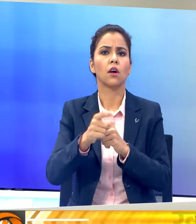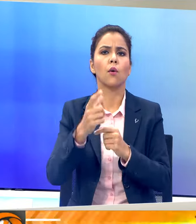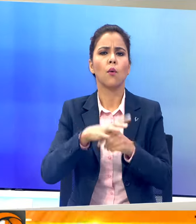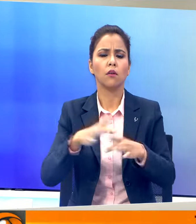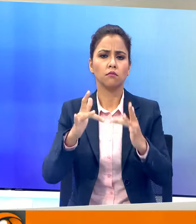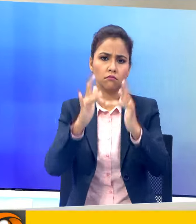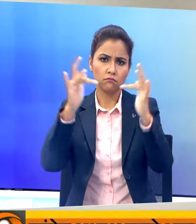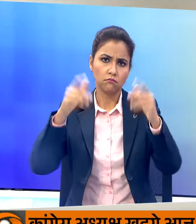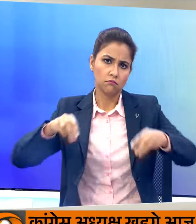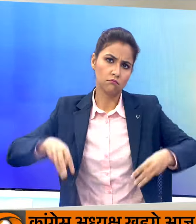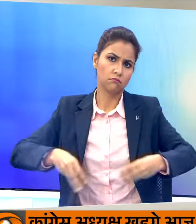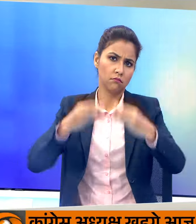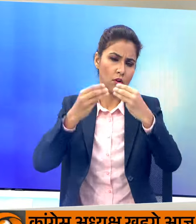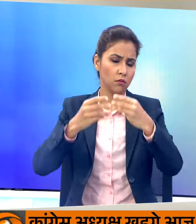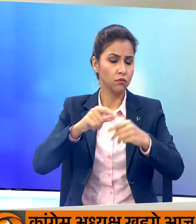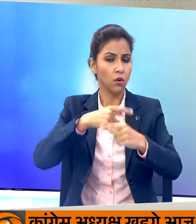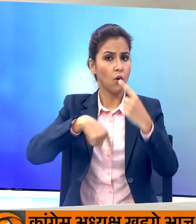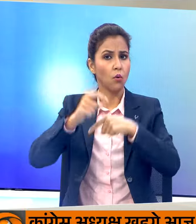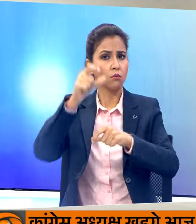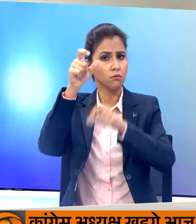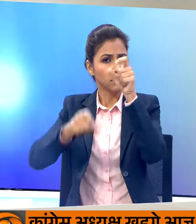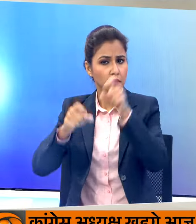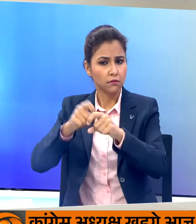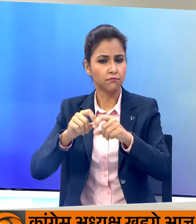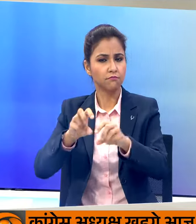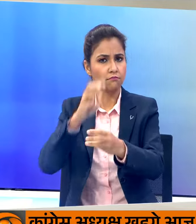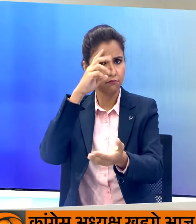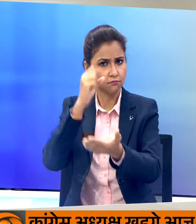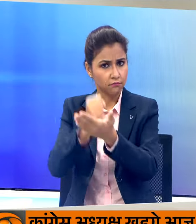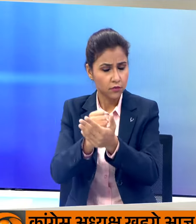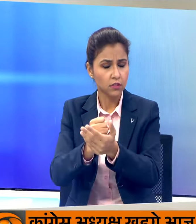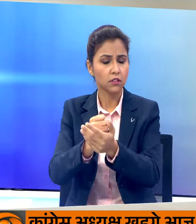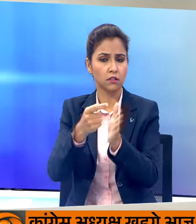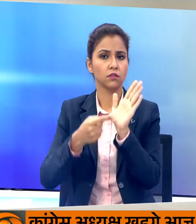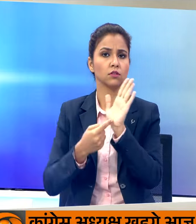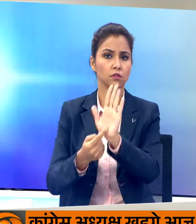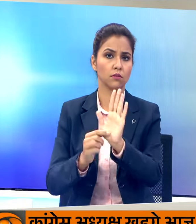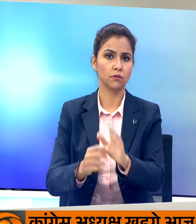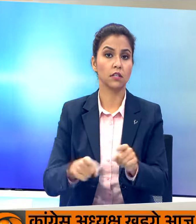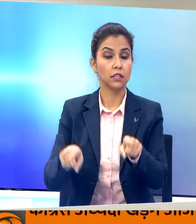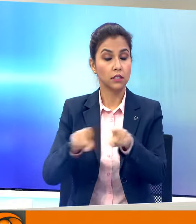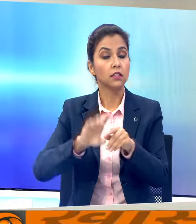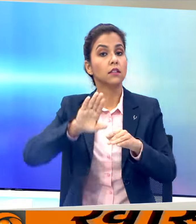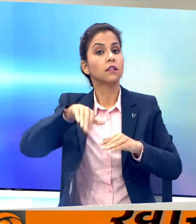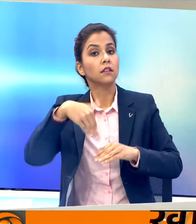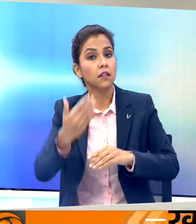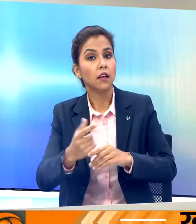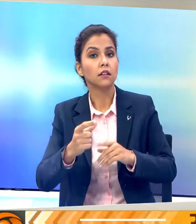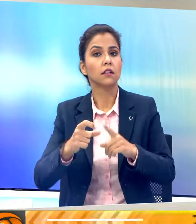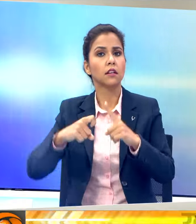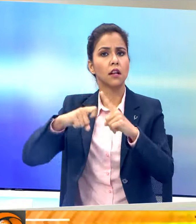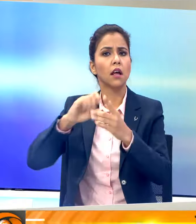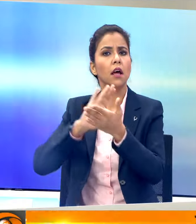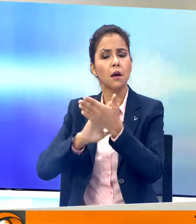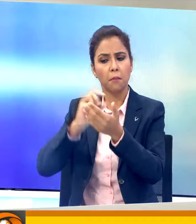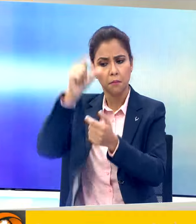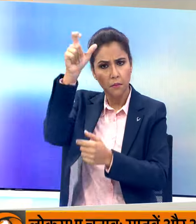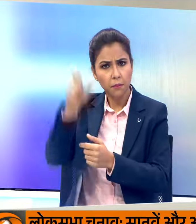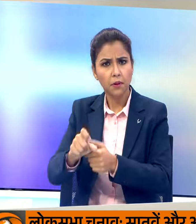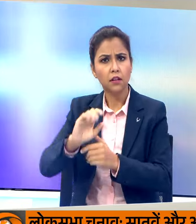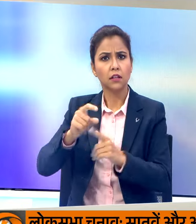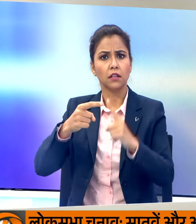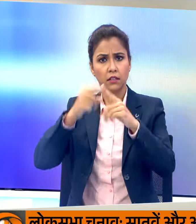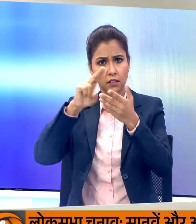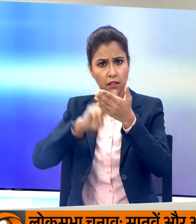प्रेसवारता कर लोगों के सामने पार्टी का चुनावी एजेंडा रखेंगे इसके बाद कॉंग्रेस अध्यक्ष तेलंगाना के